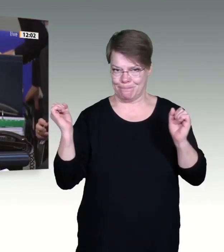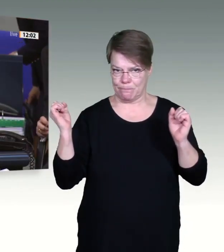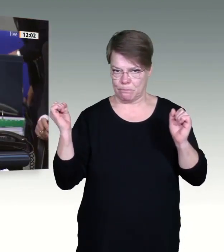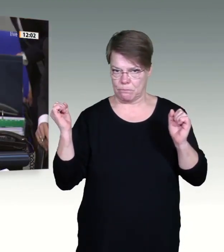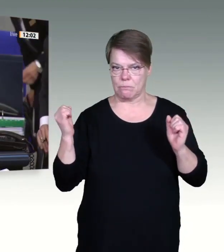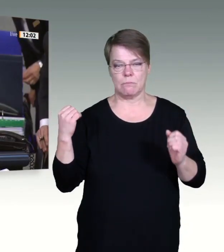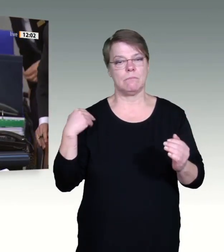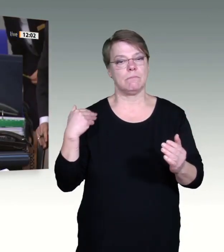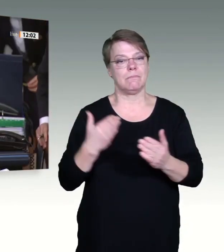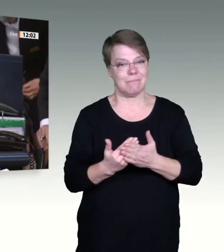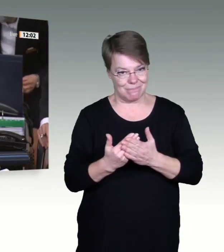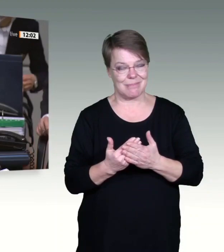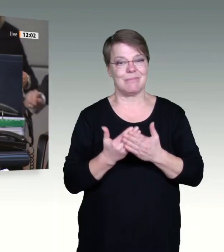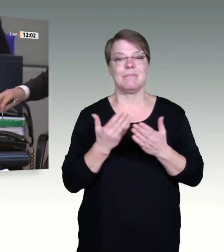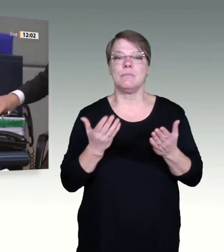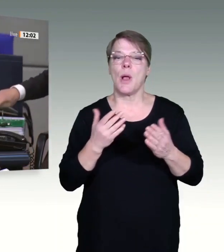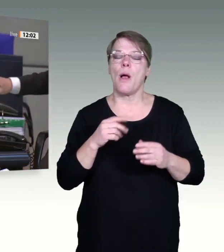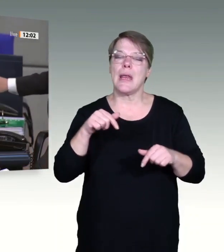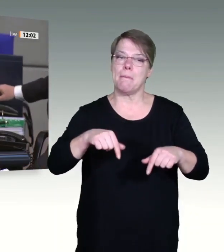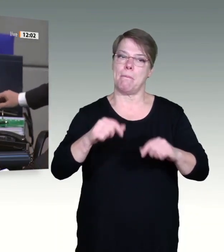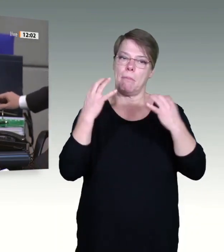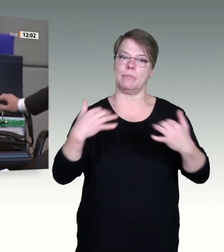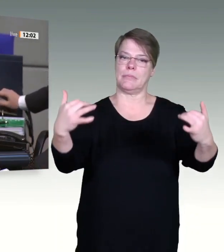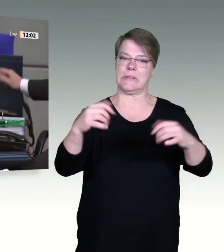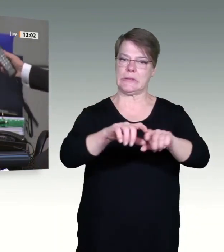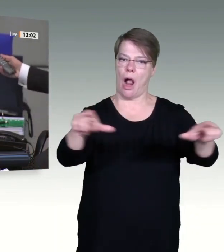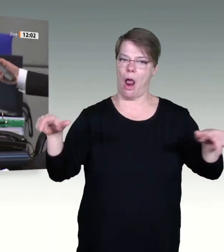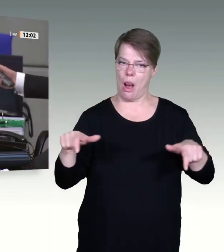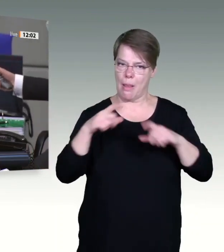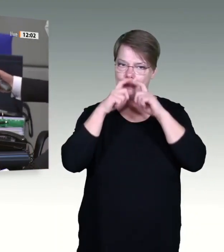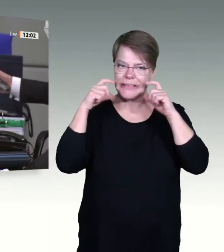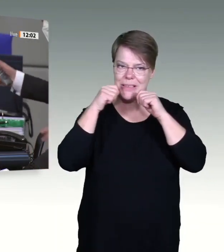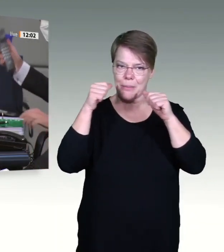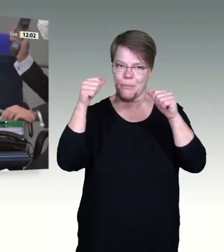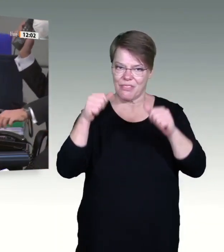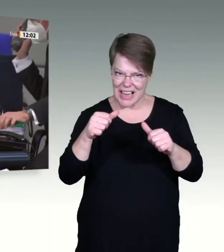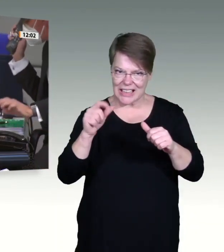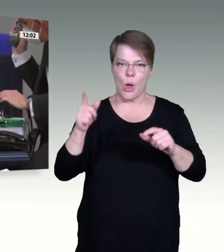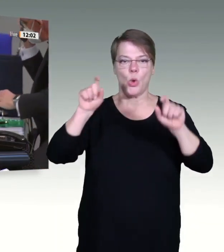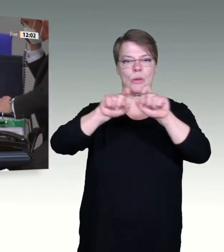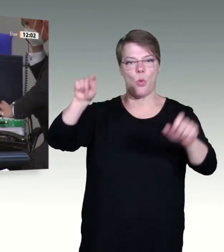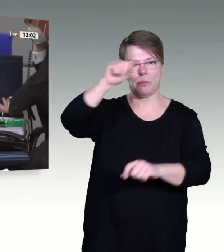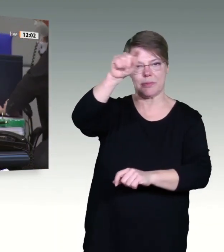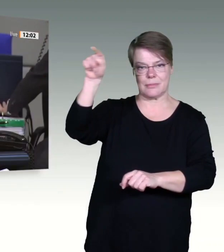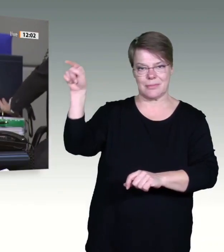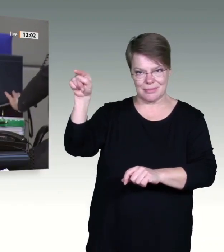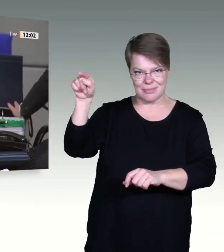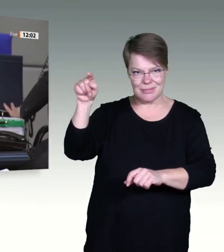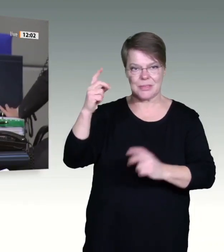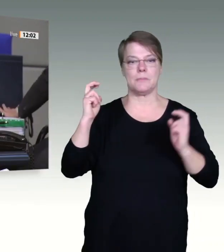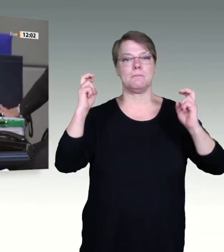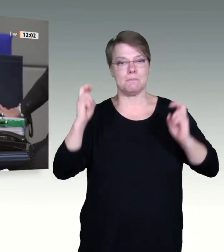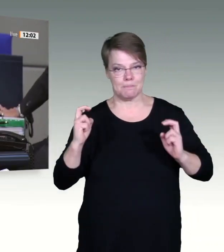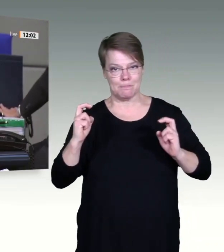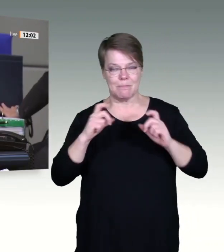Geltung der 3G-Regeln ist daher die Ausnahme, wonach die Maske im Plenarsaal am Platz